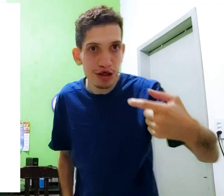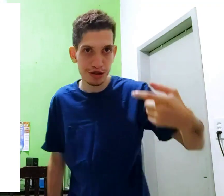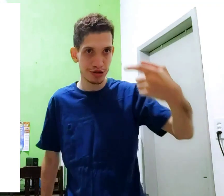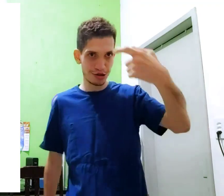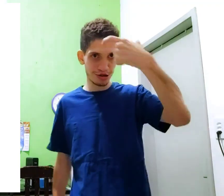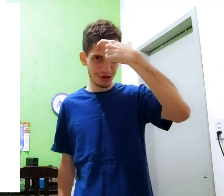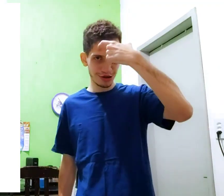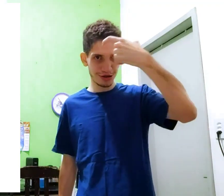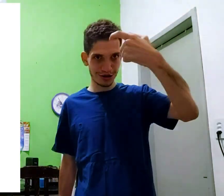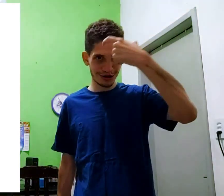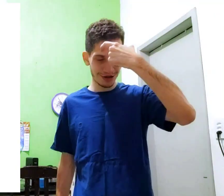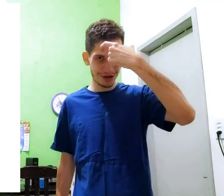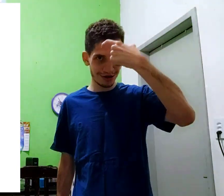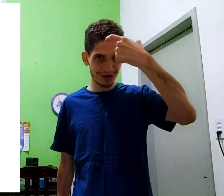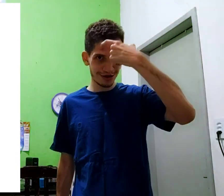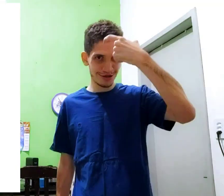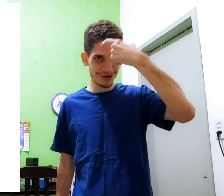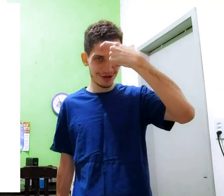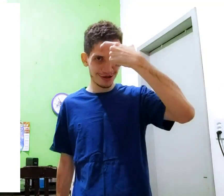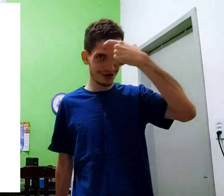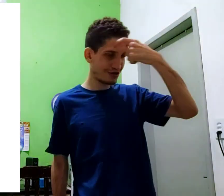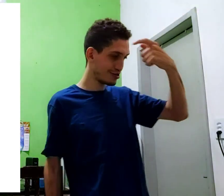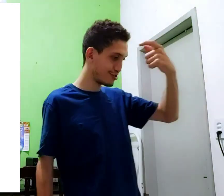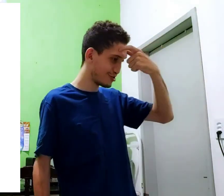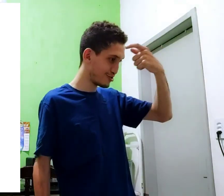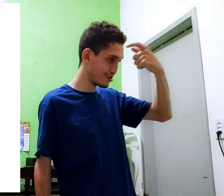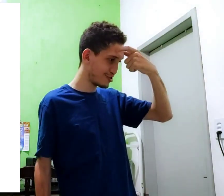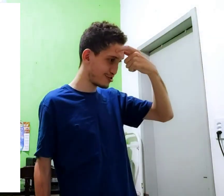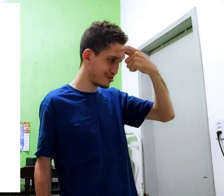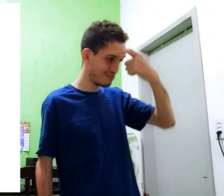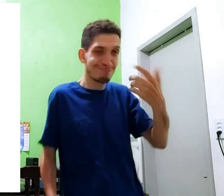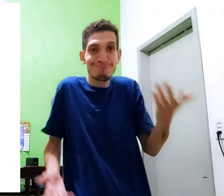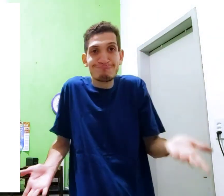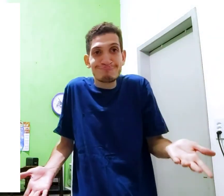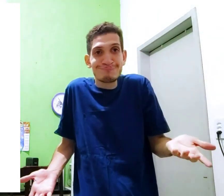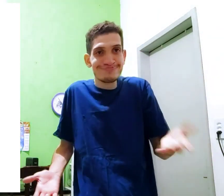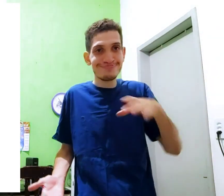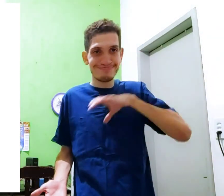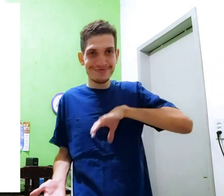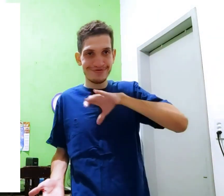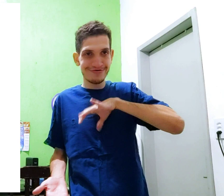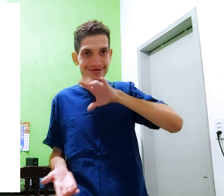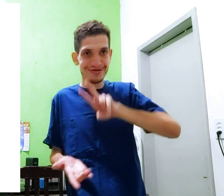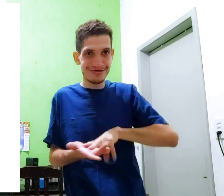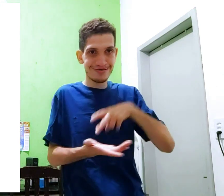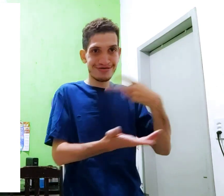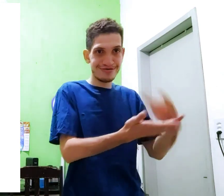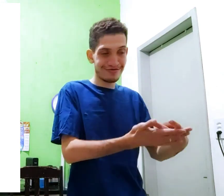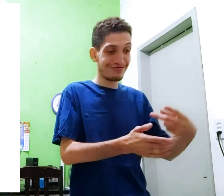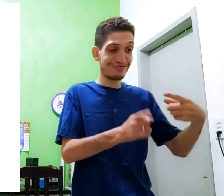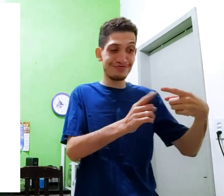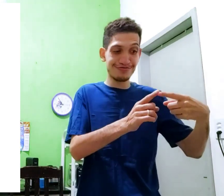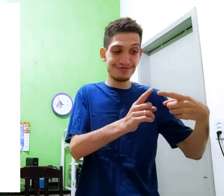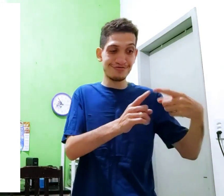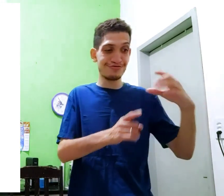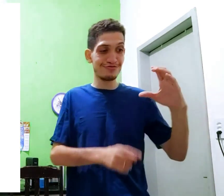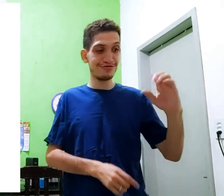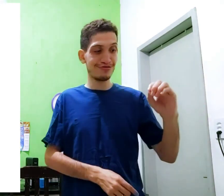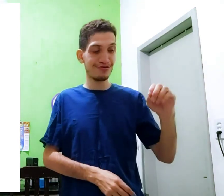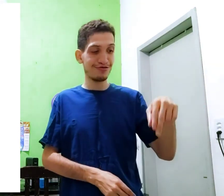tocando assim duas vezes assim então o português traduz o